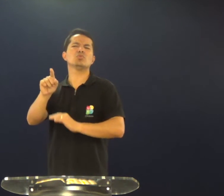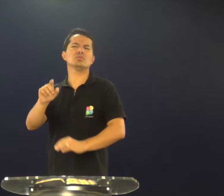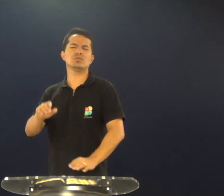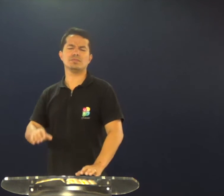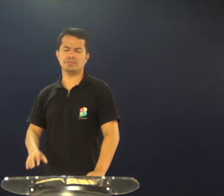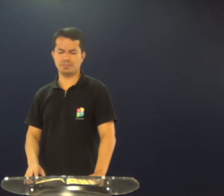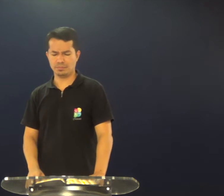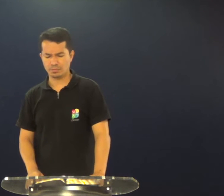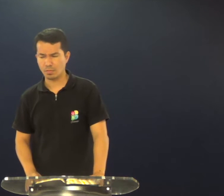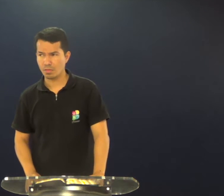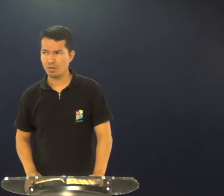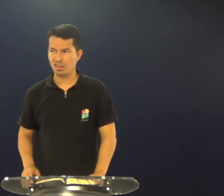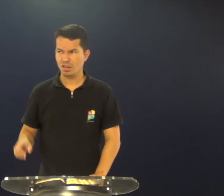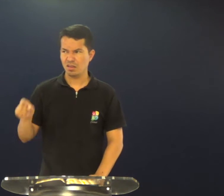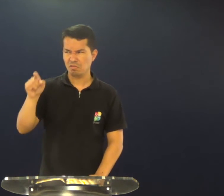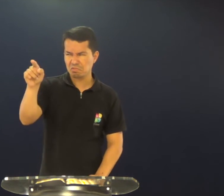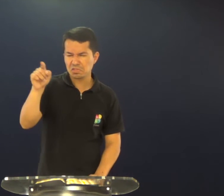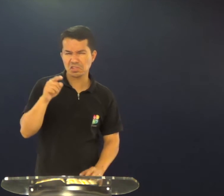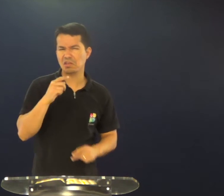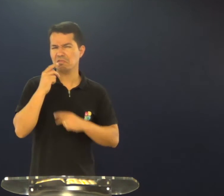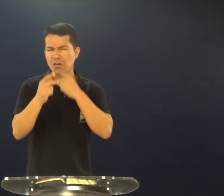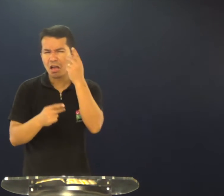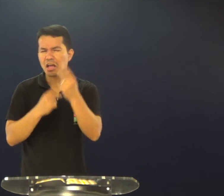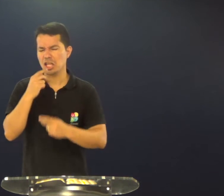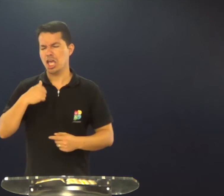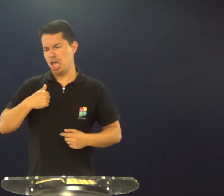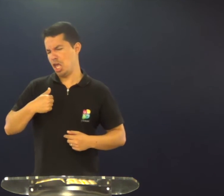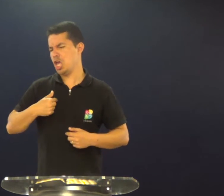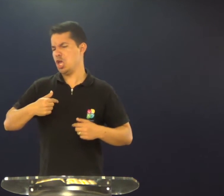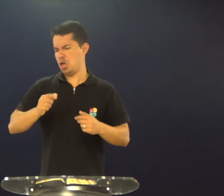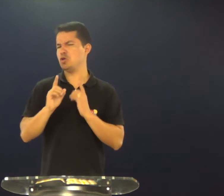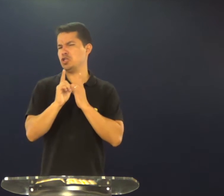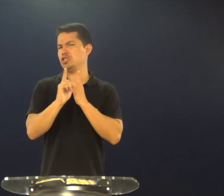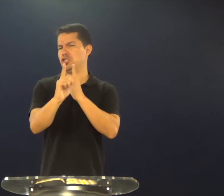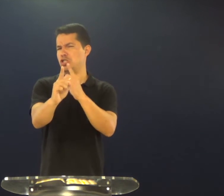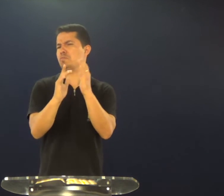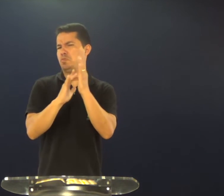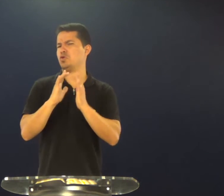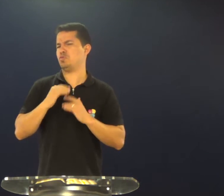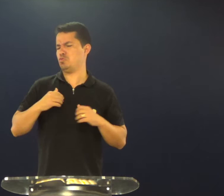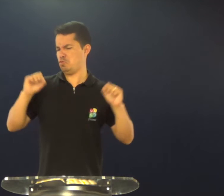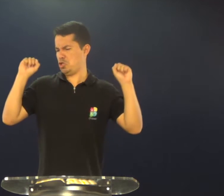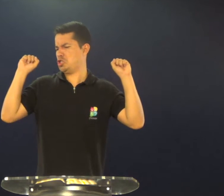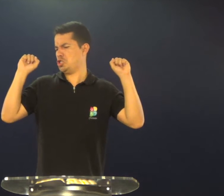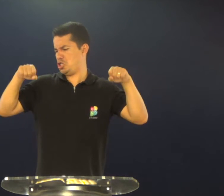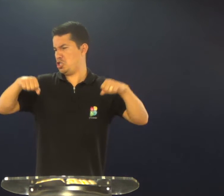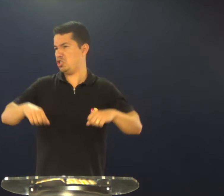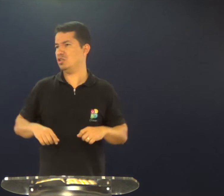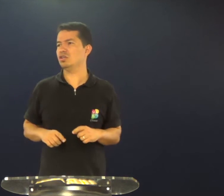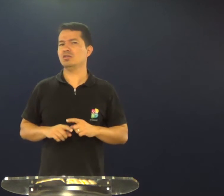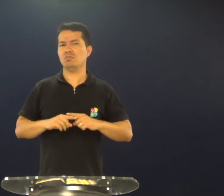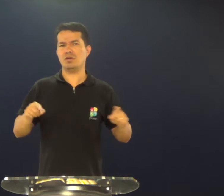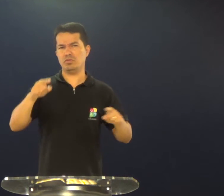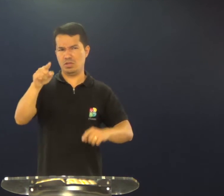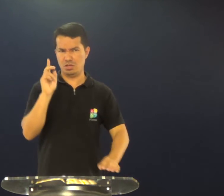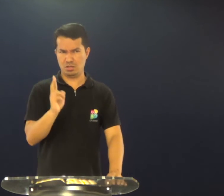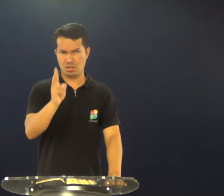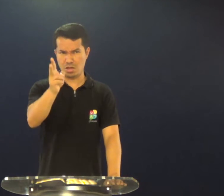Agora, eu quero te perguntar, você fala, eu sou um discípulo de Jesus? Sim,